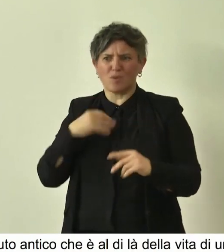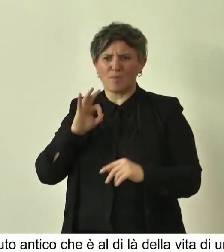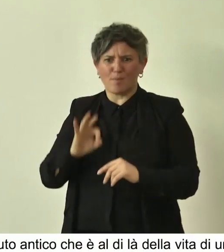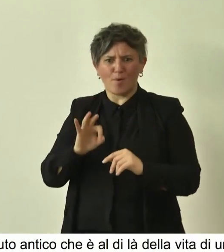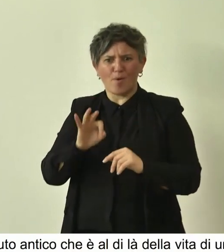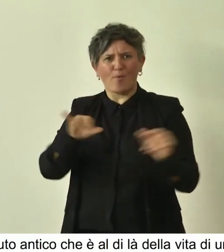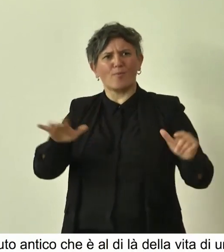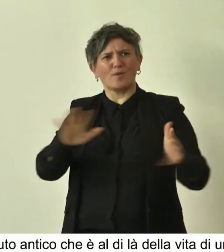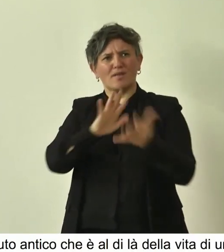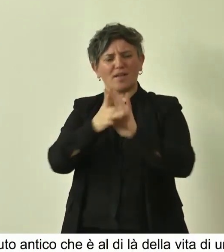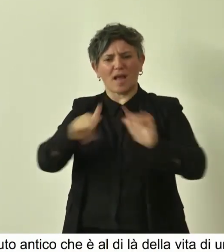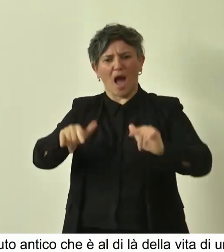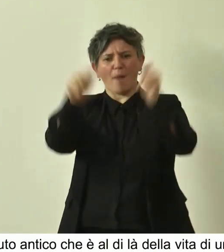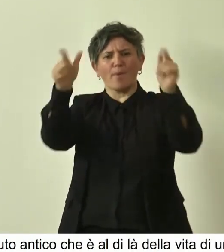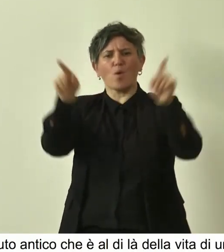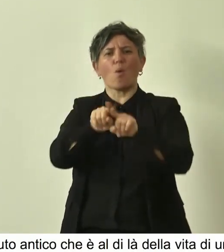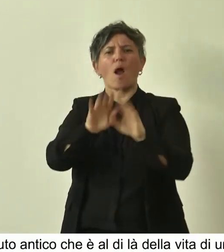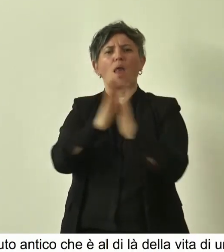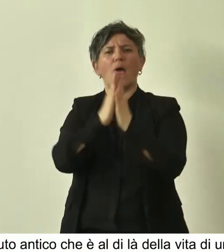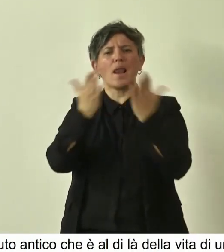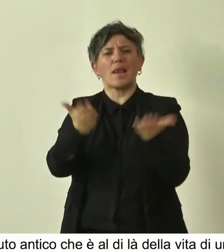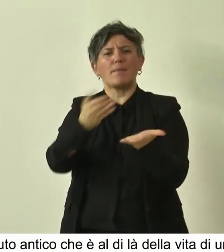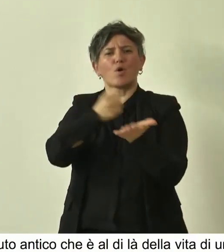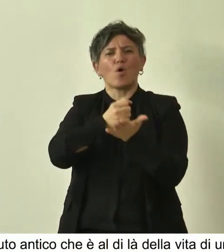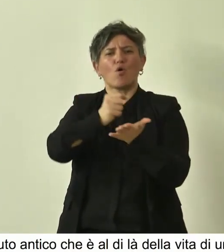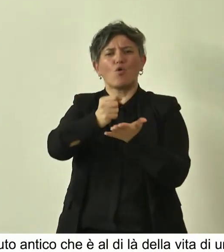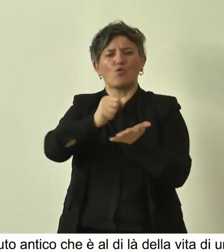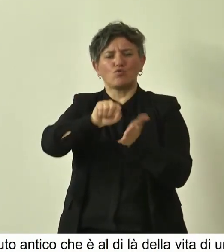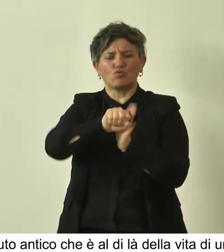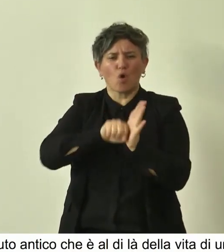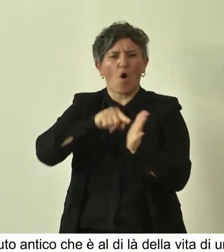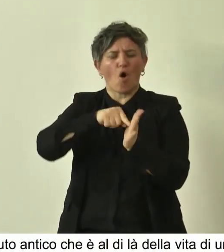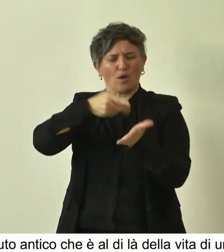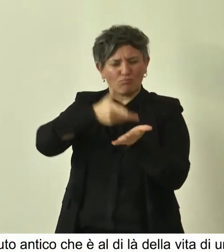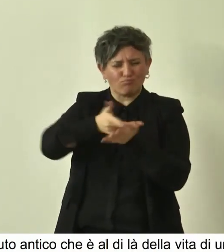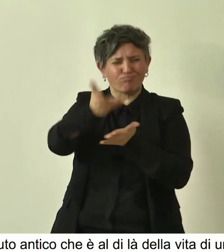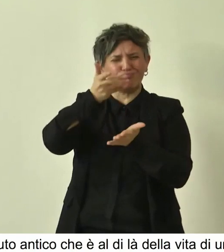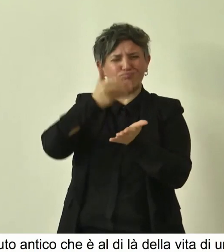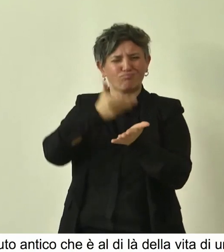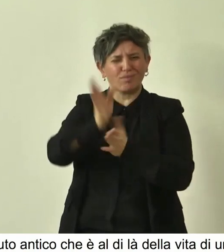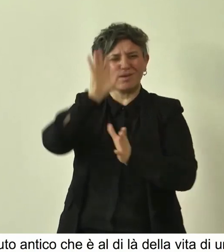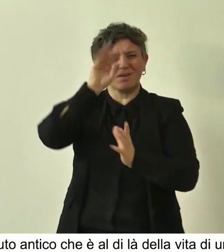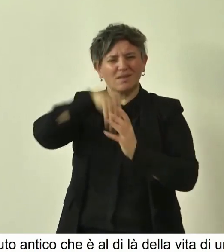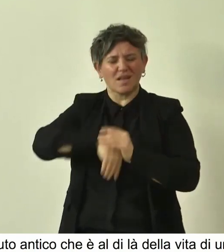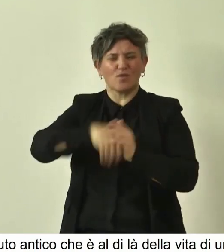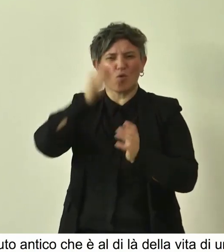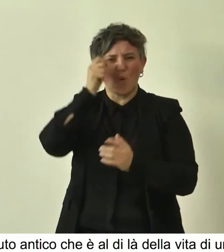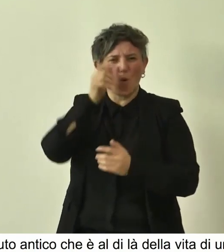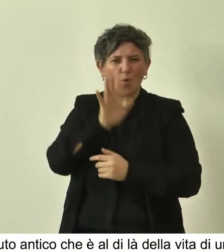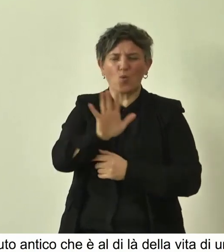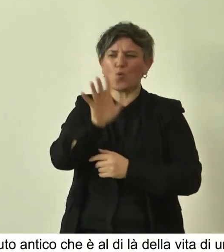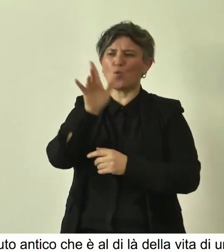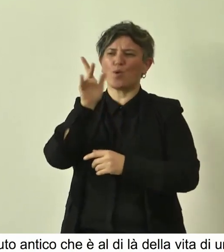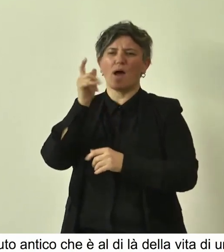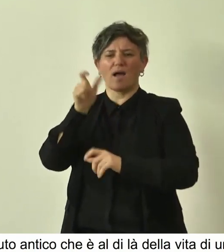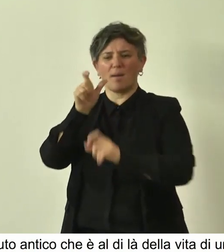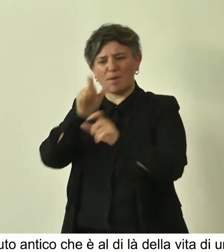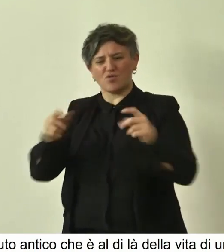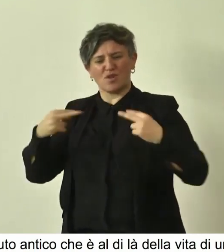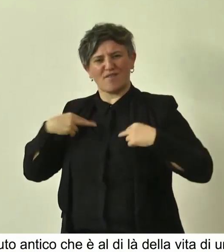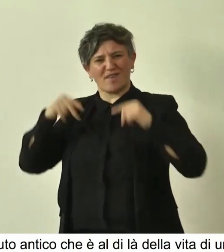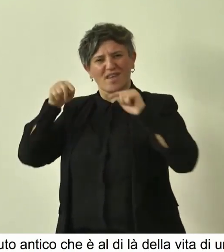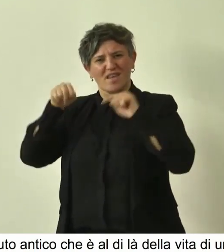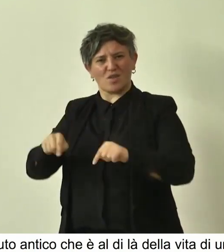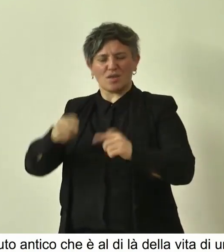fondamentalmente che portano con loro tutta una cultura e un vissuto umano anche.